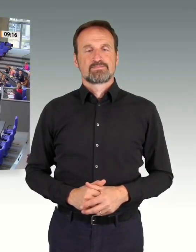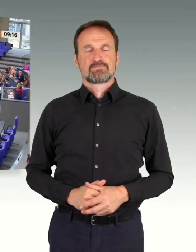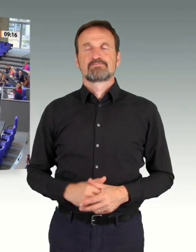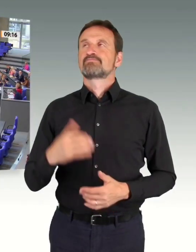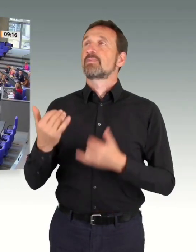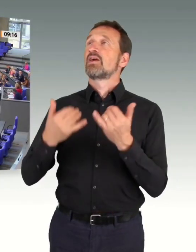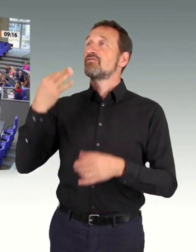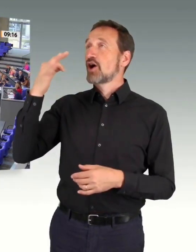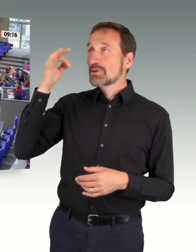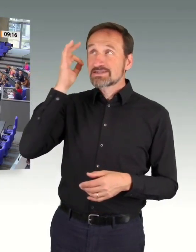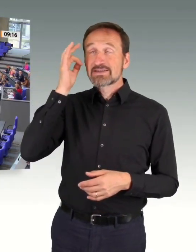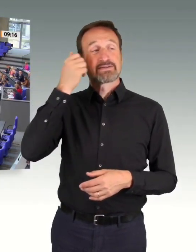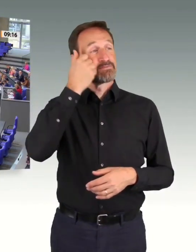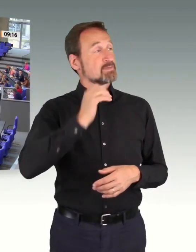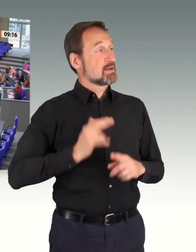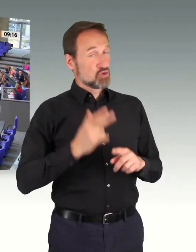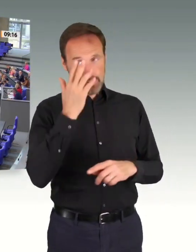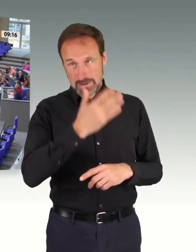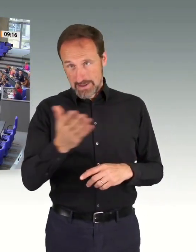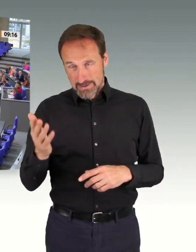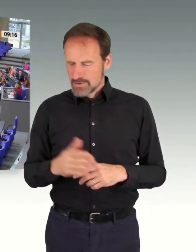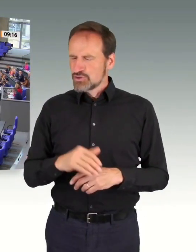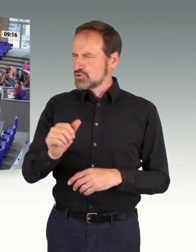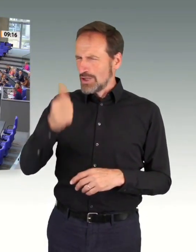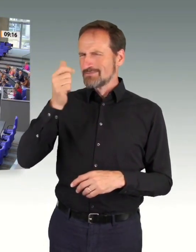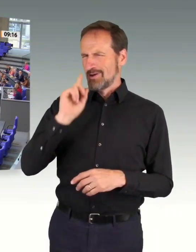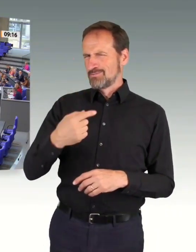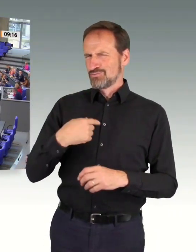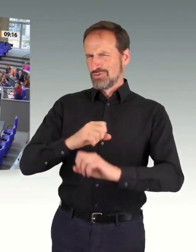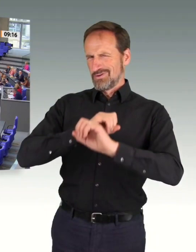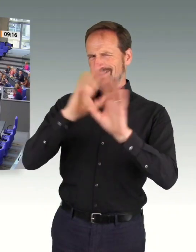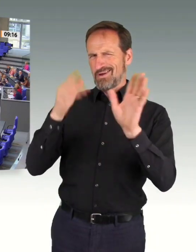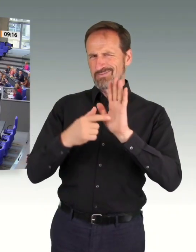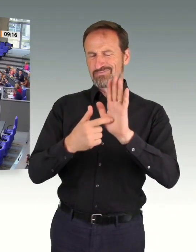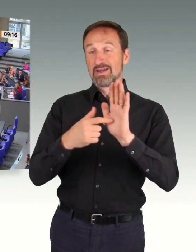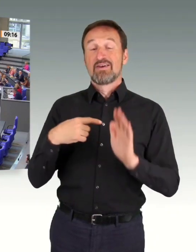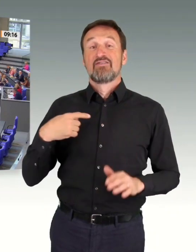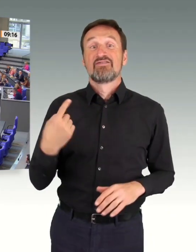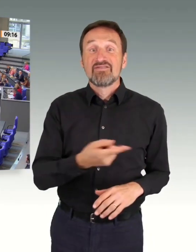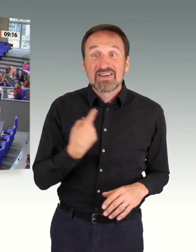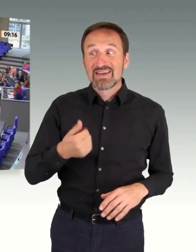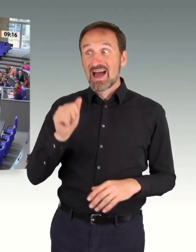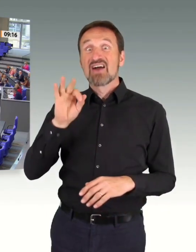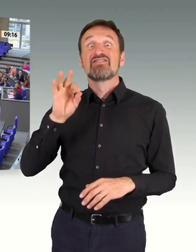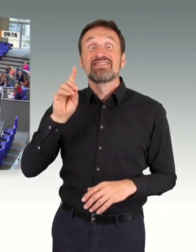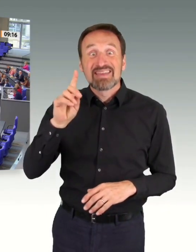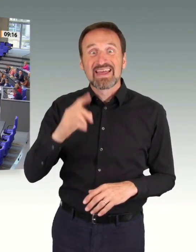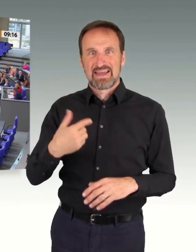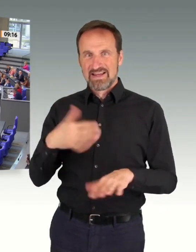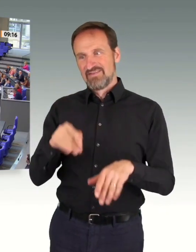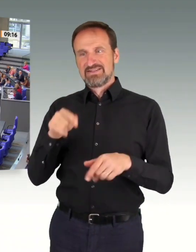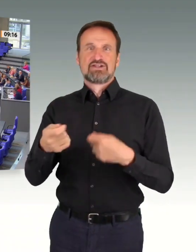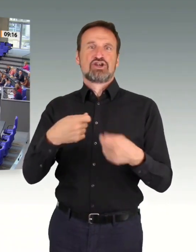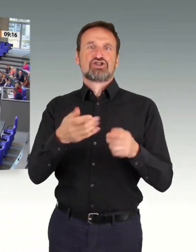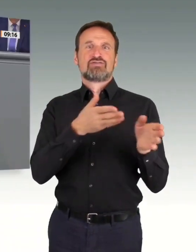Frau Präsidentin! Meine Damen und Herren! Ich muss zunächst mal klarstellen, wir von der AfD waren es, die diese Geschäftsordnungsdebatte hier